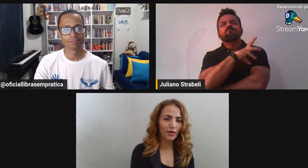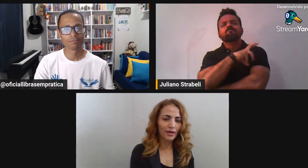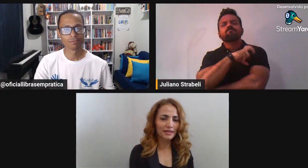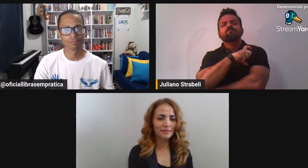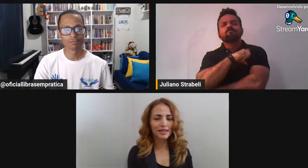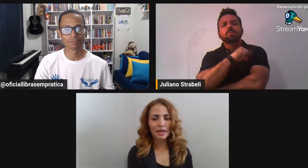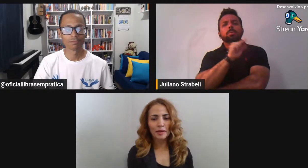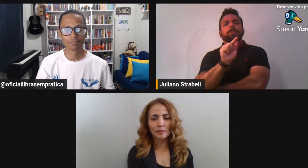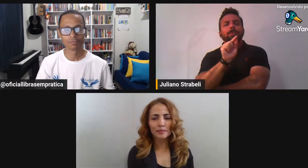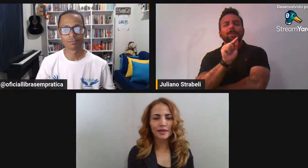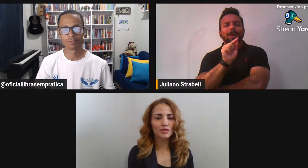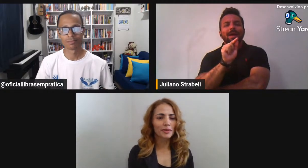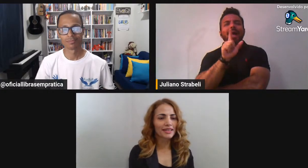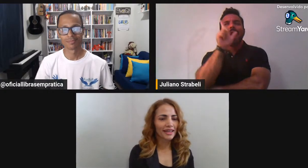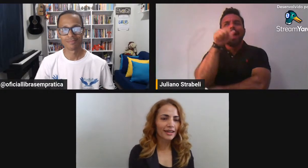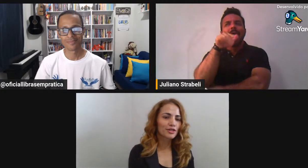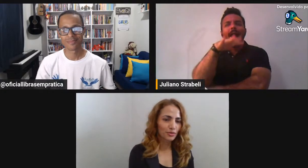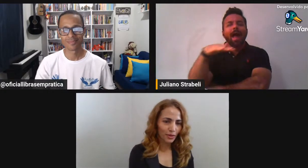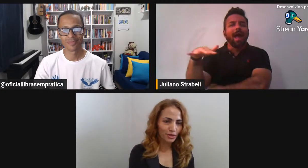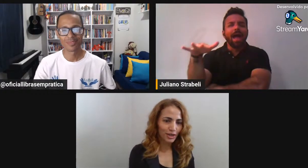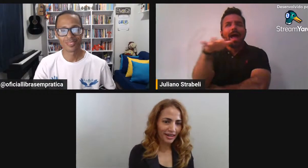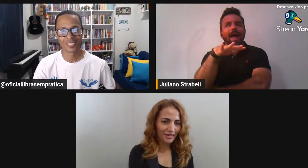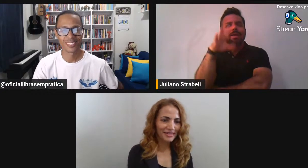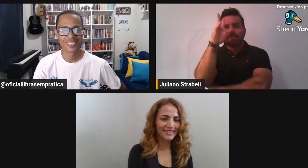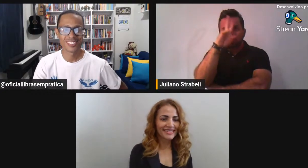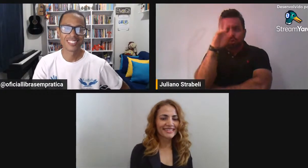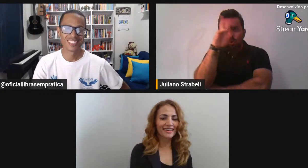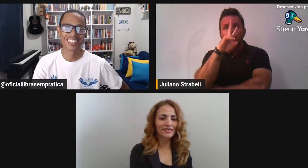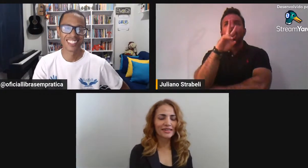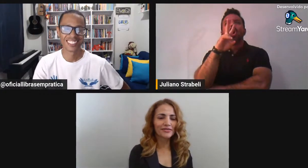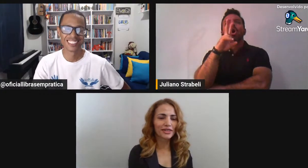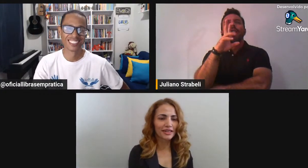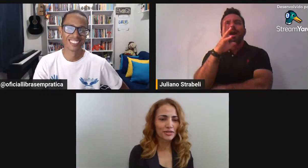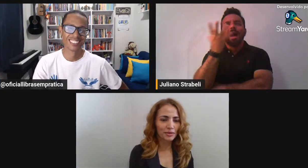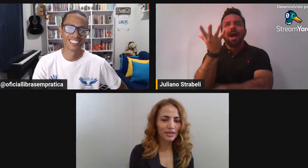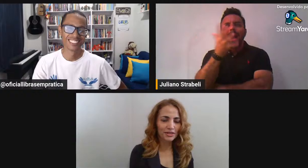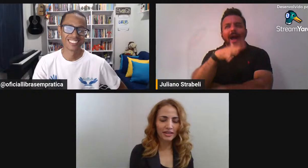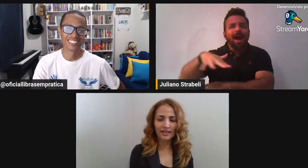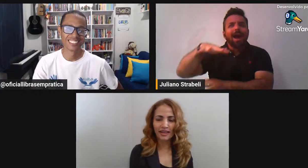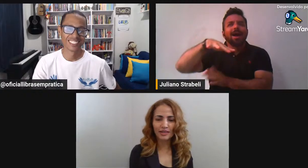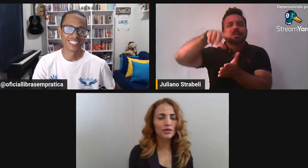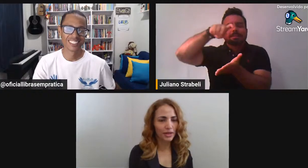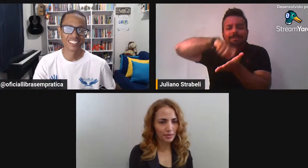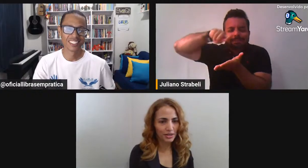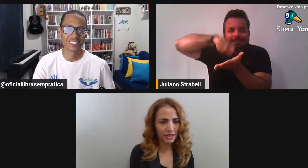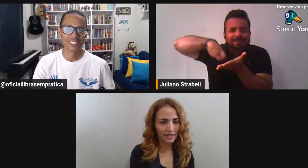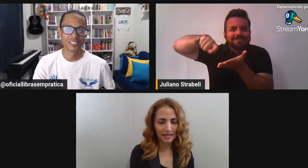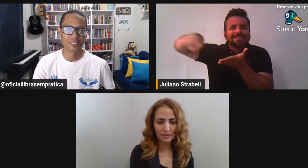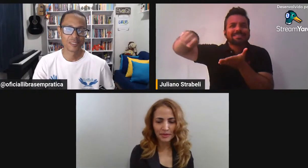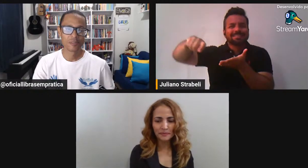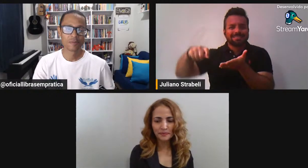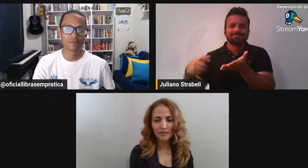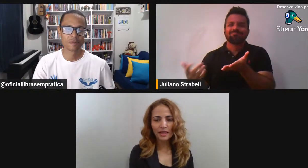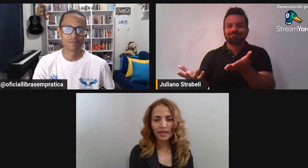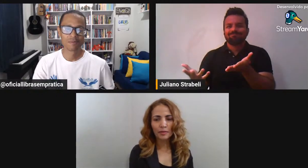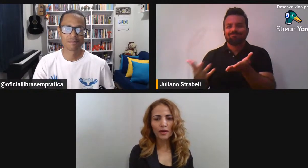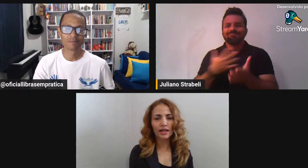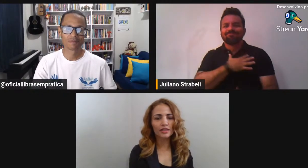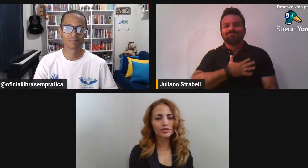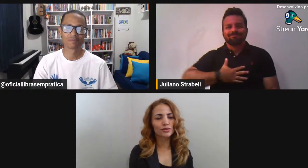E pela história Pelas humanidades De um modo geral Então foi a isso Que eu me dediquei E a isso que eu quero Me dedicar sempre